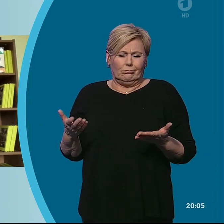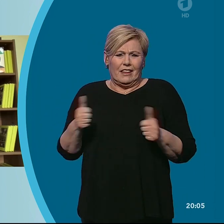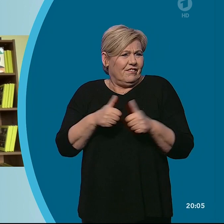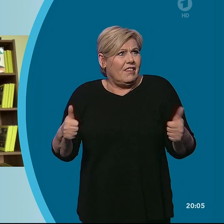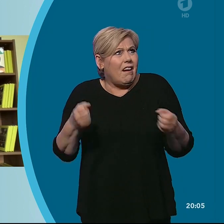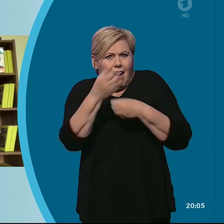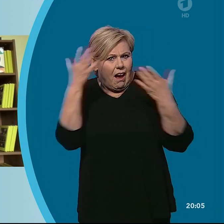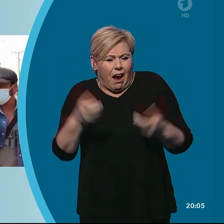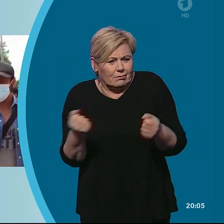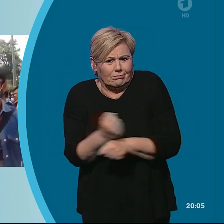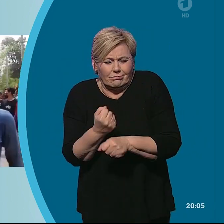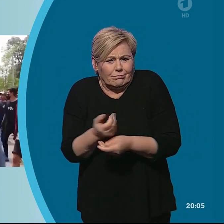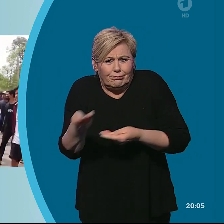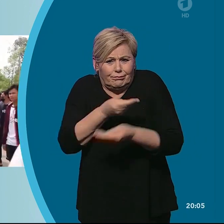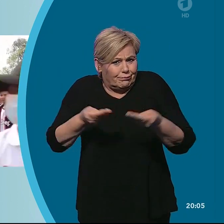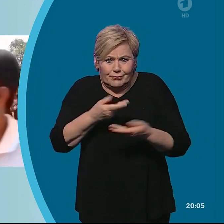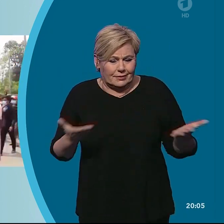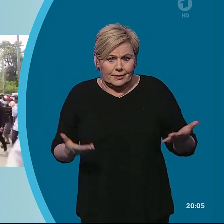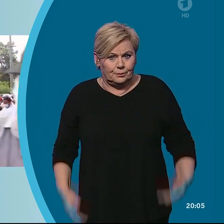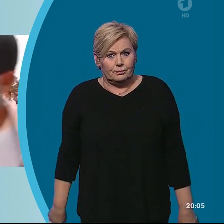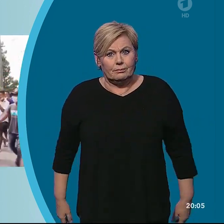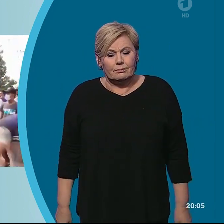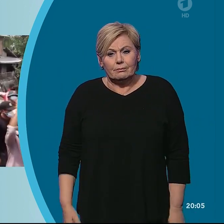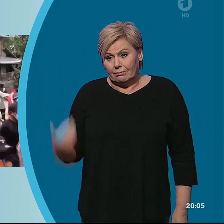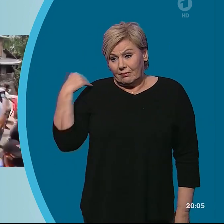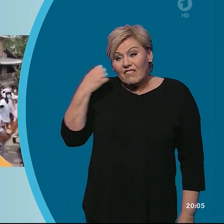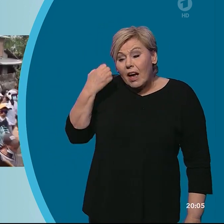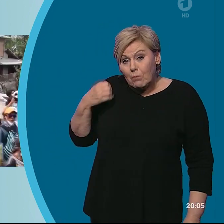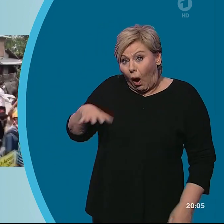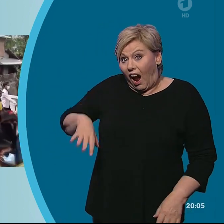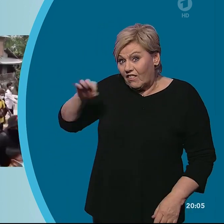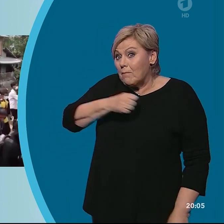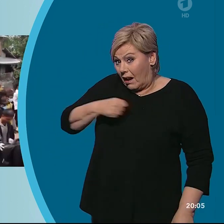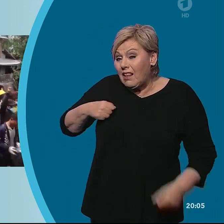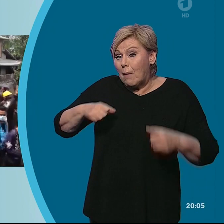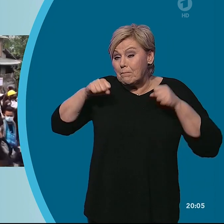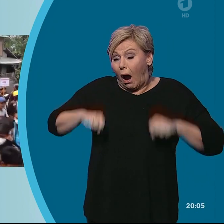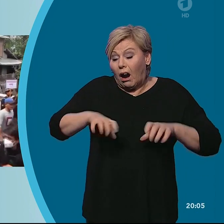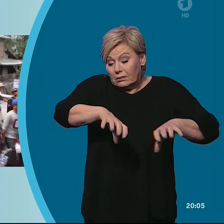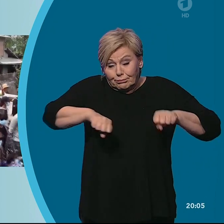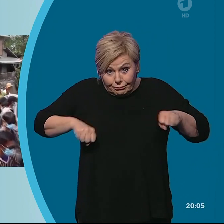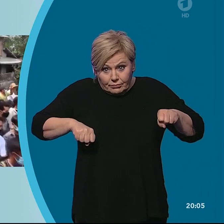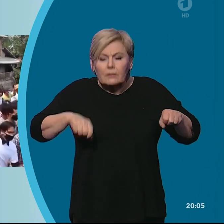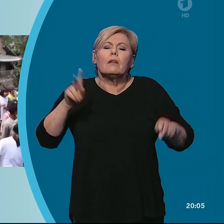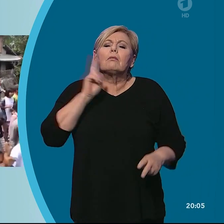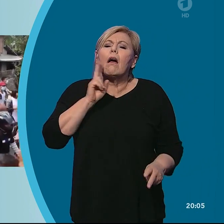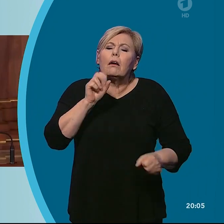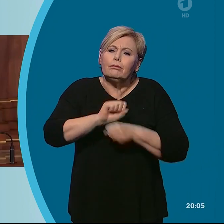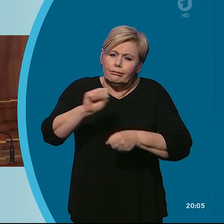klären. Seit der Machtübernahme Anfang Februar gibt es fast täglich Proteste in Myanmar. Die Demonstranten fordern die Freilassung der de